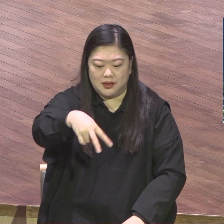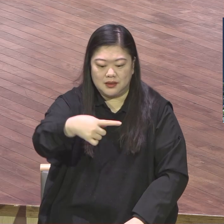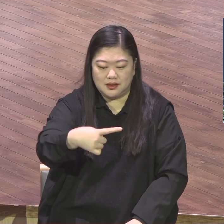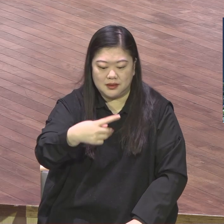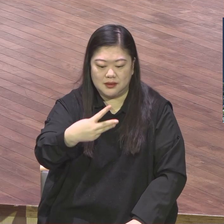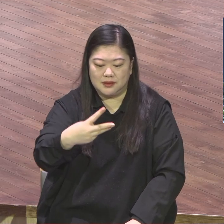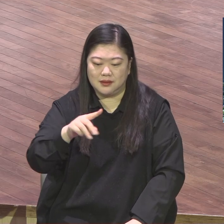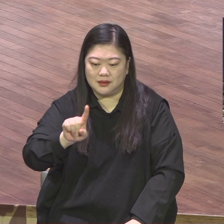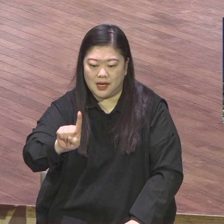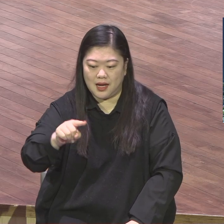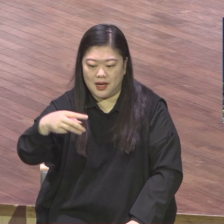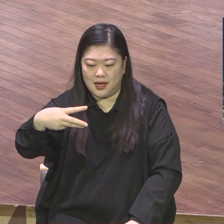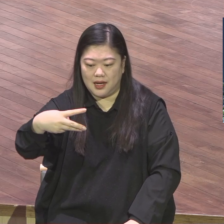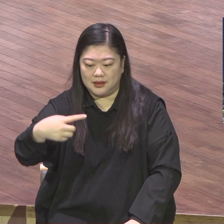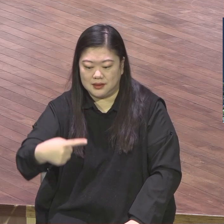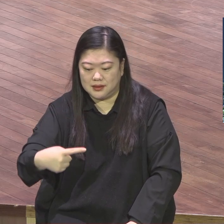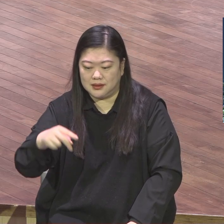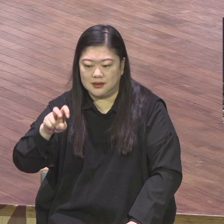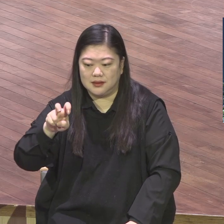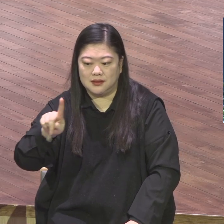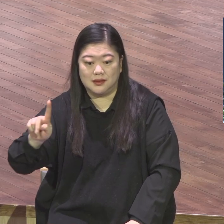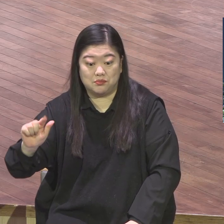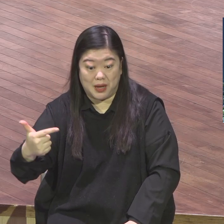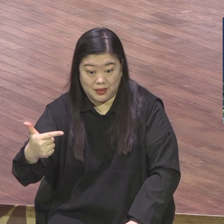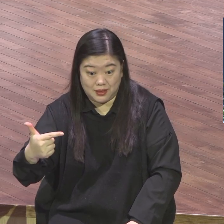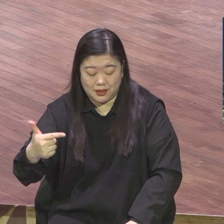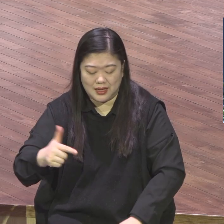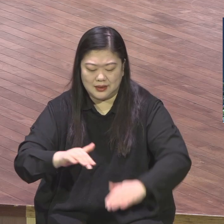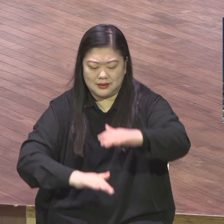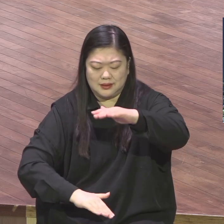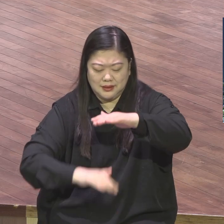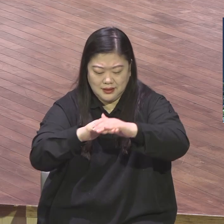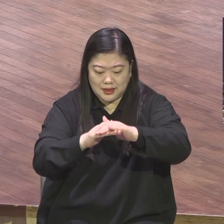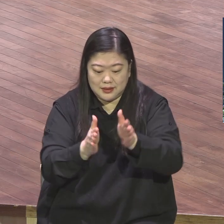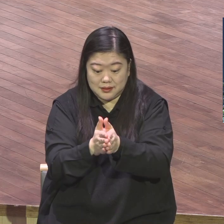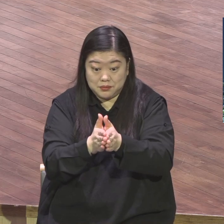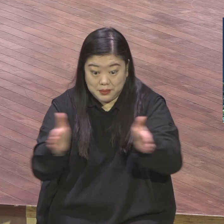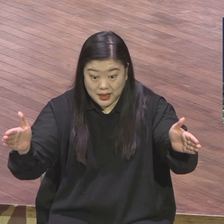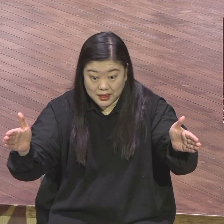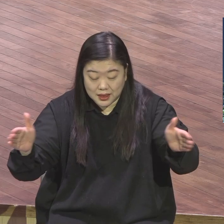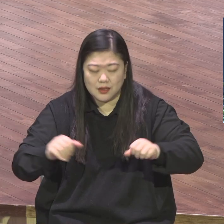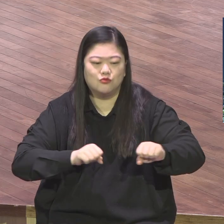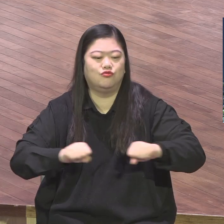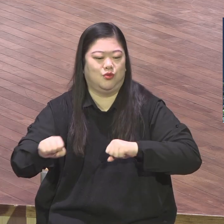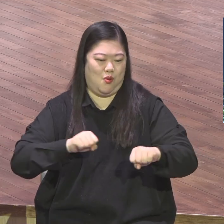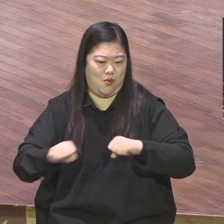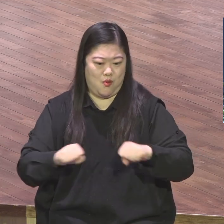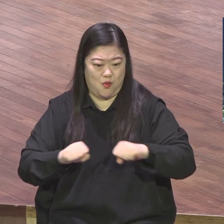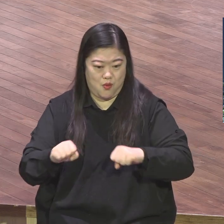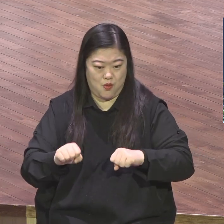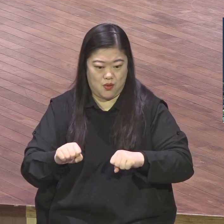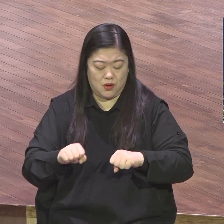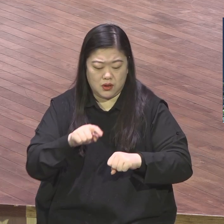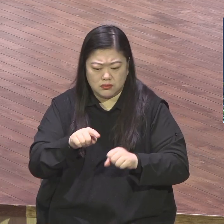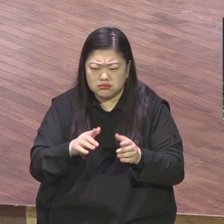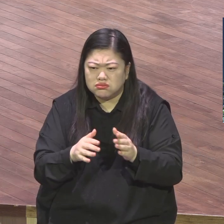만운동 이거와 2,3,7 나라의 망대를 세우는 스타트 2,3,7